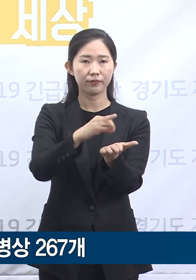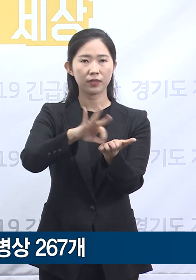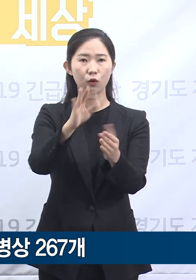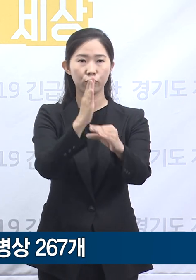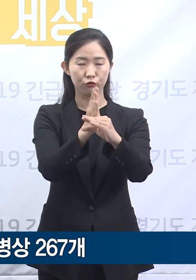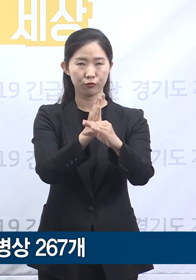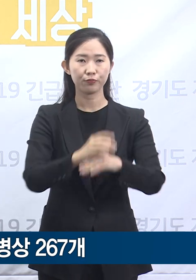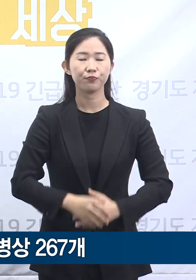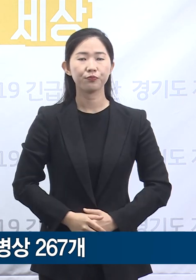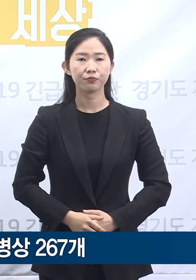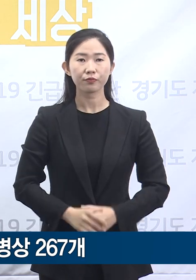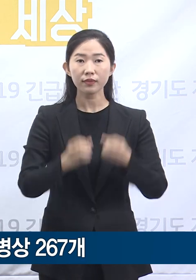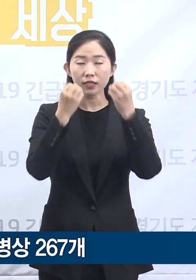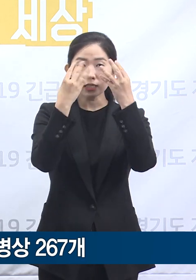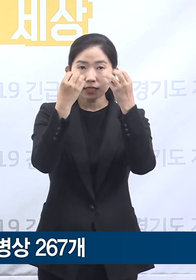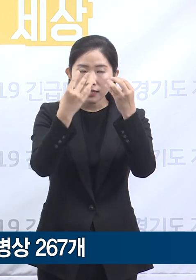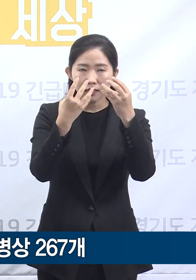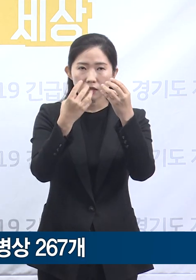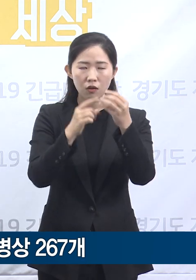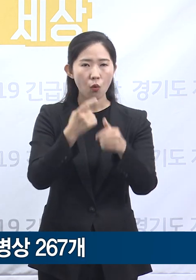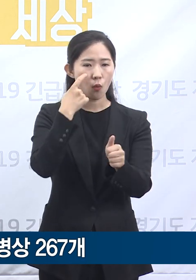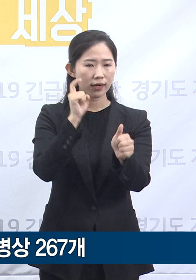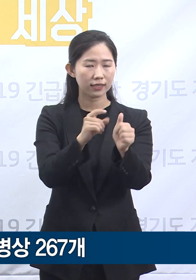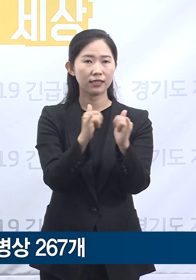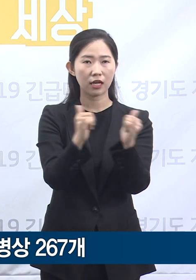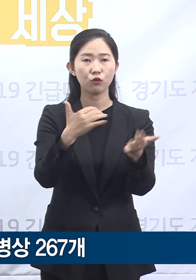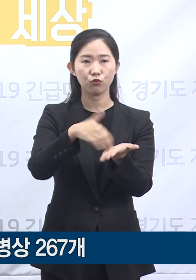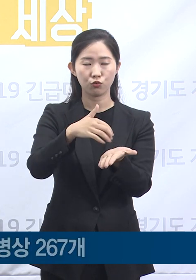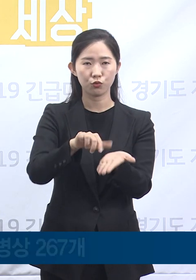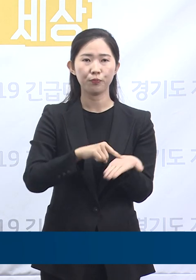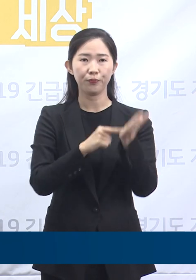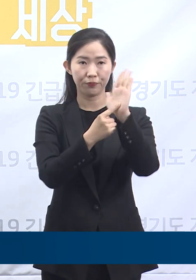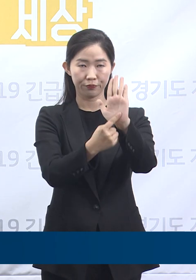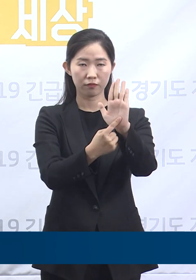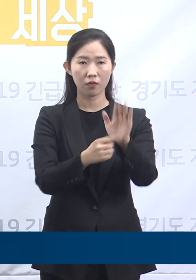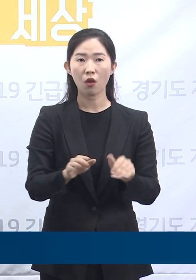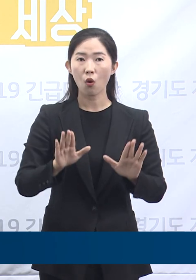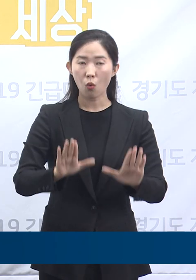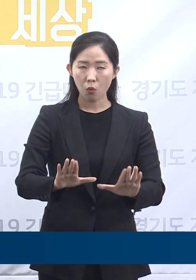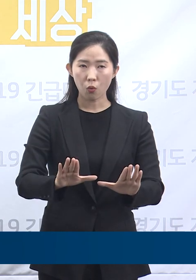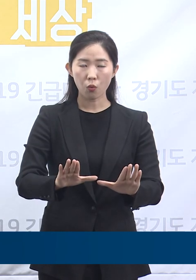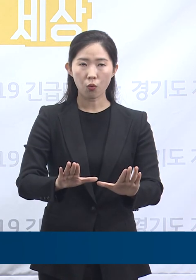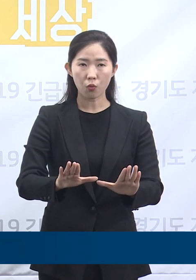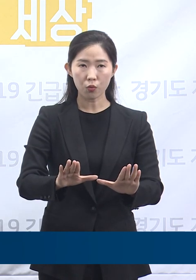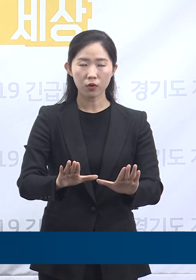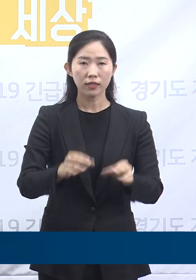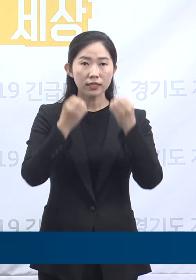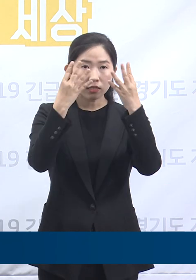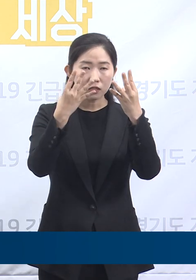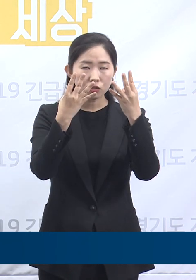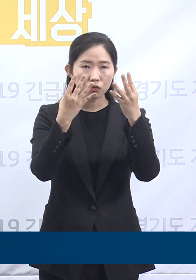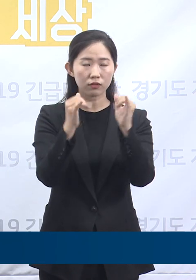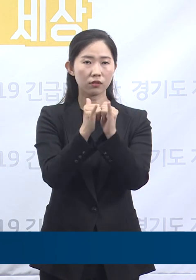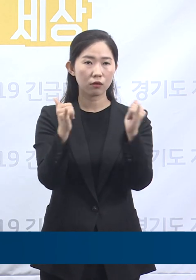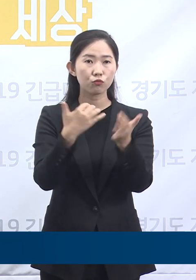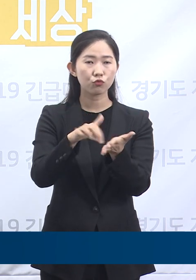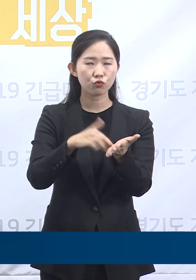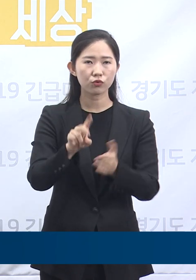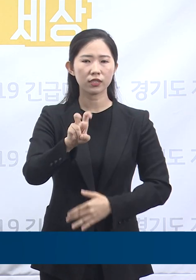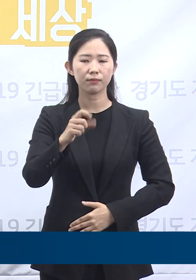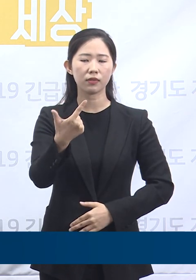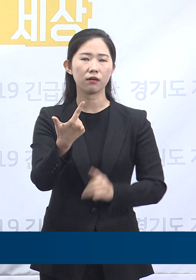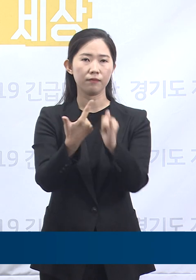신규 확진자 현황에 대해 말씀드리겠습니다. 금일 도내 발생한 신규 확진자는 총 26명으로